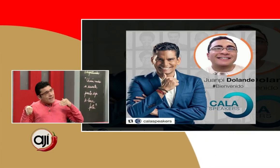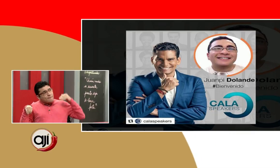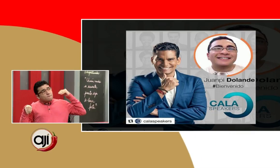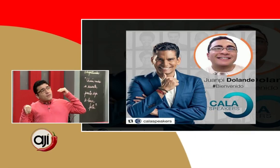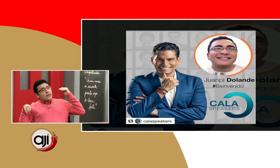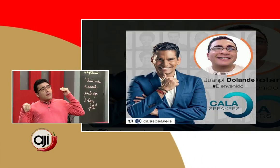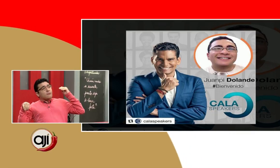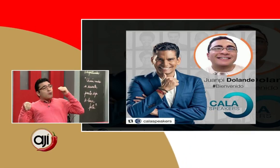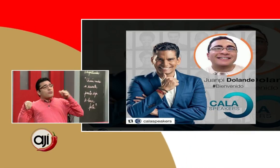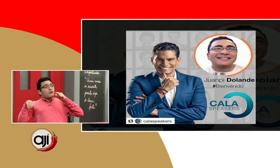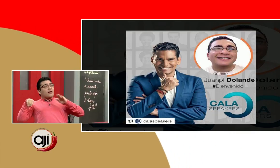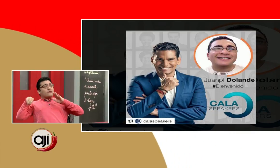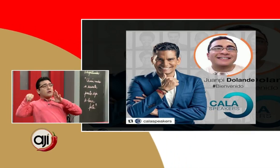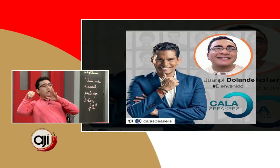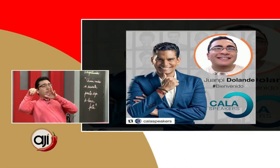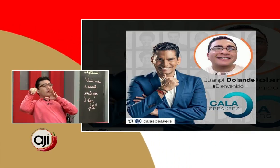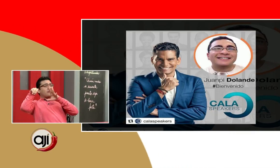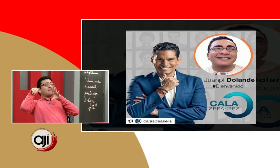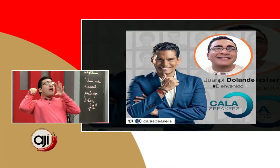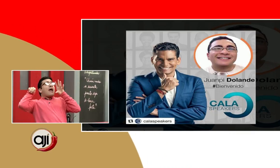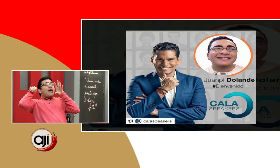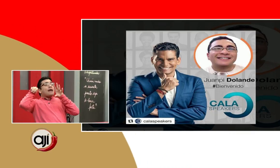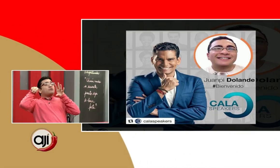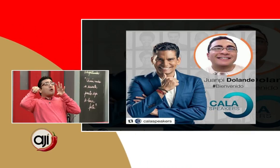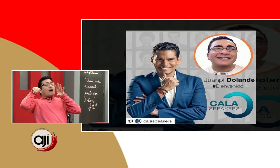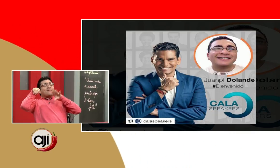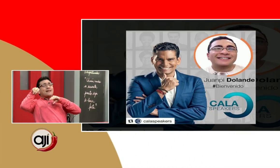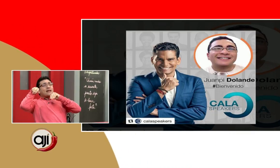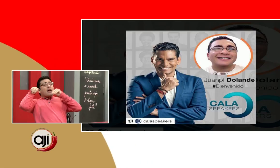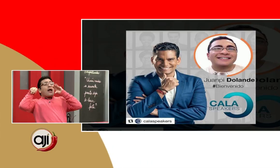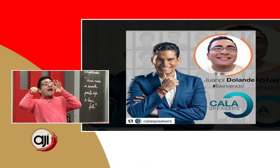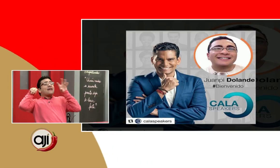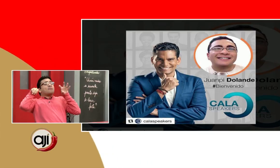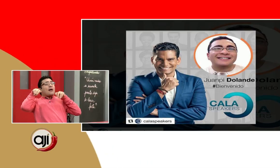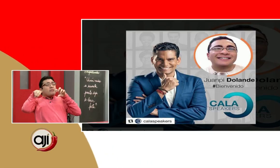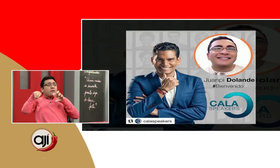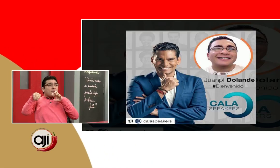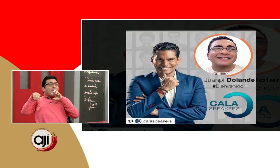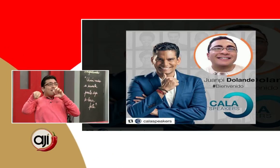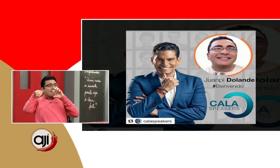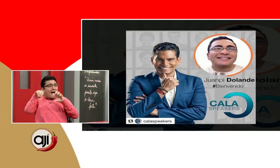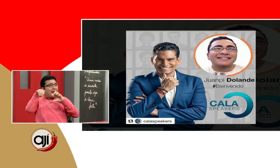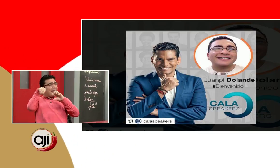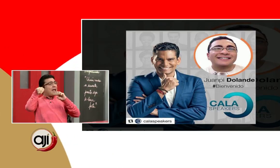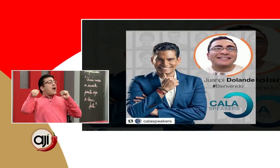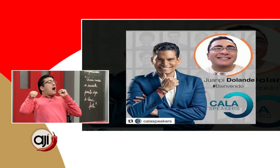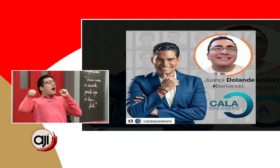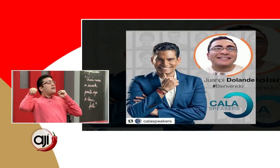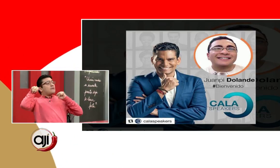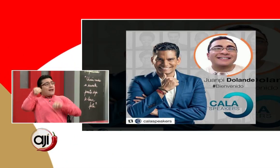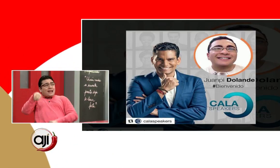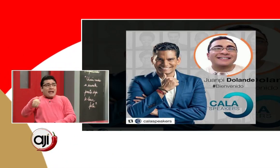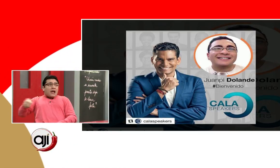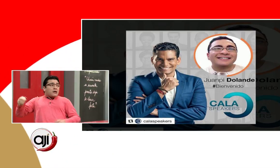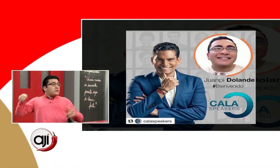motivación, entonces esto va a ser expandir mi mensaje a nivel de